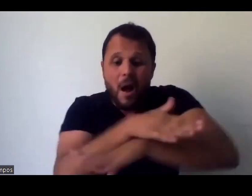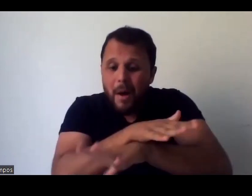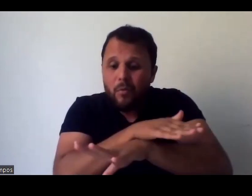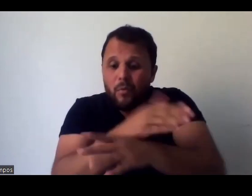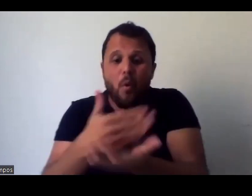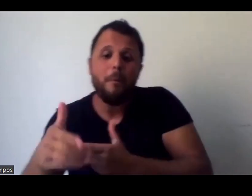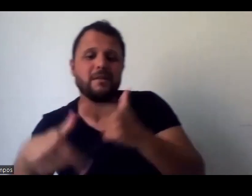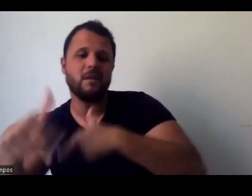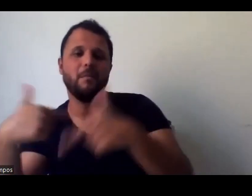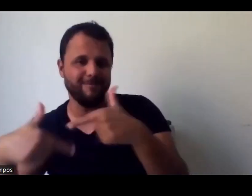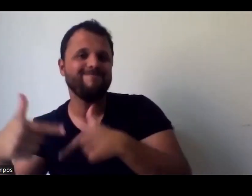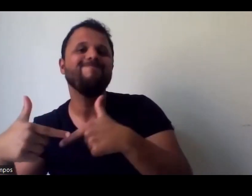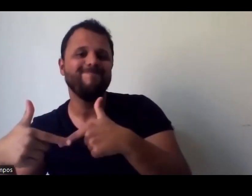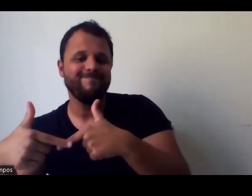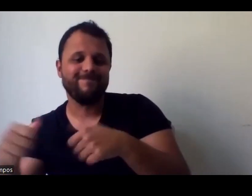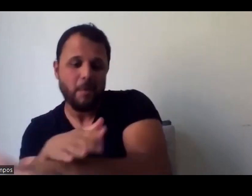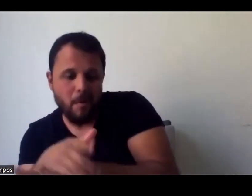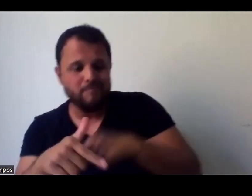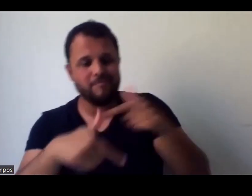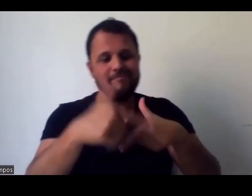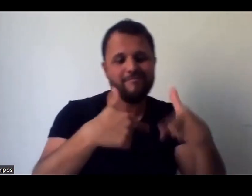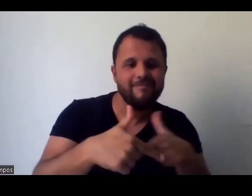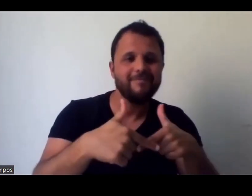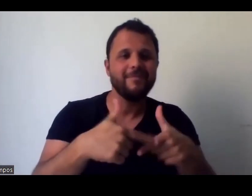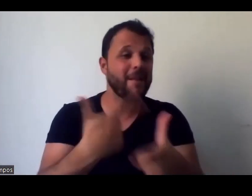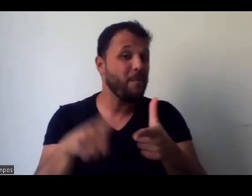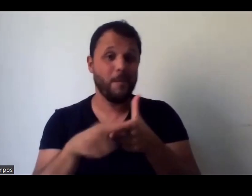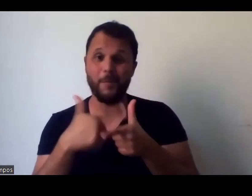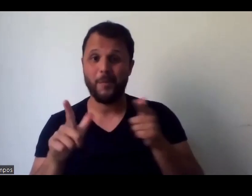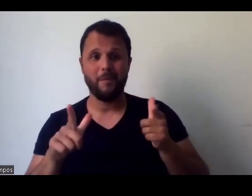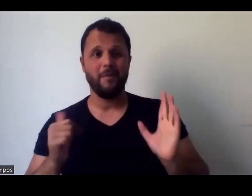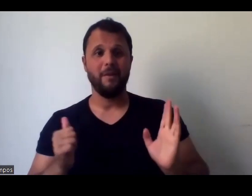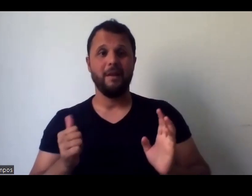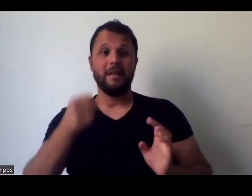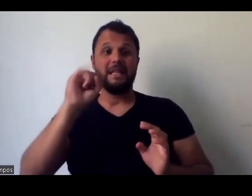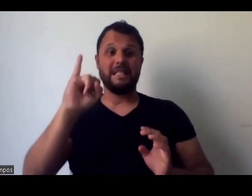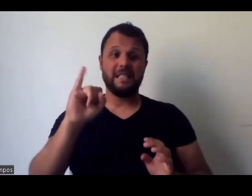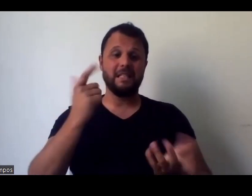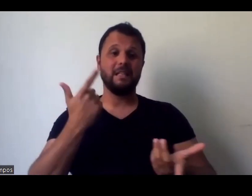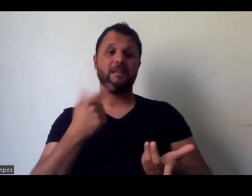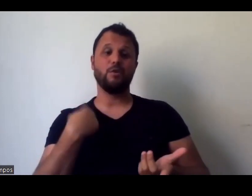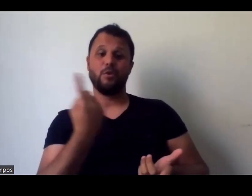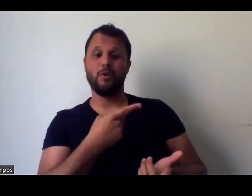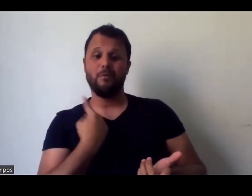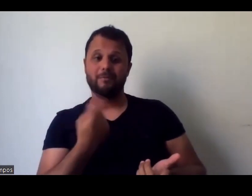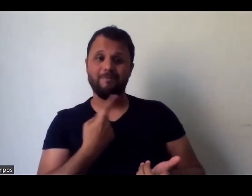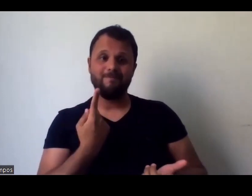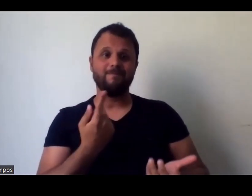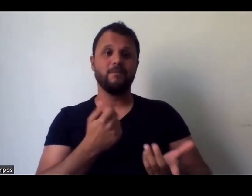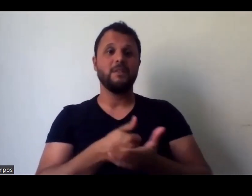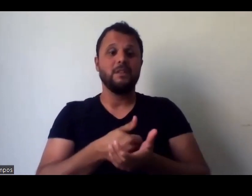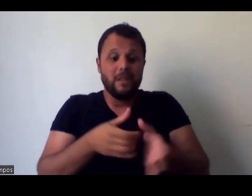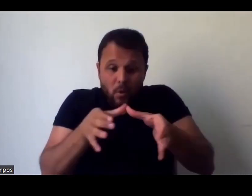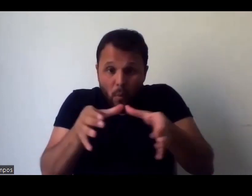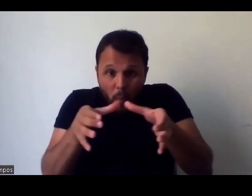então é um problema isso, né? Se a gente tivesse algo, a gente, ou um grupo,